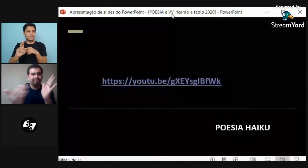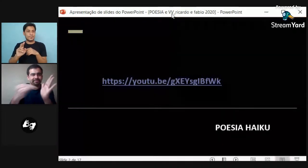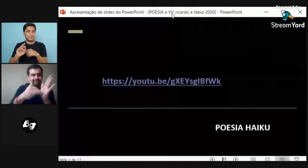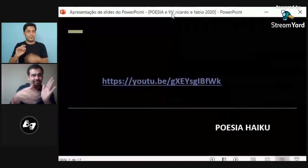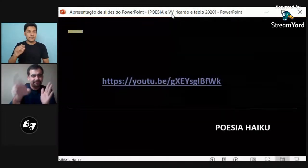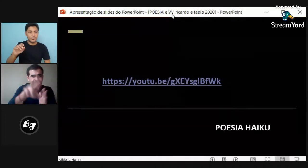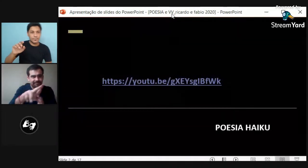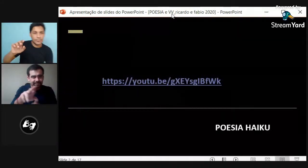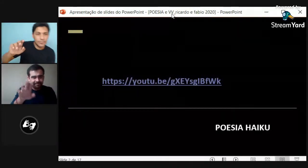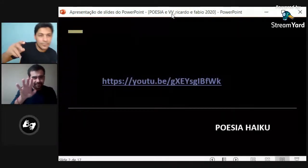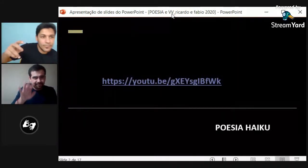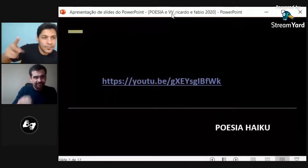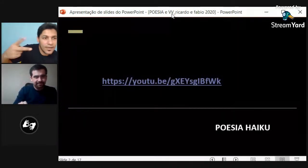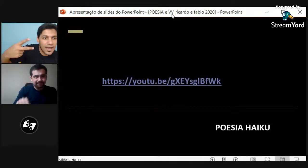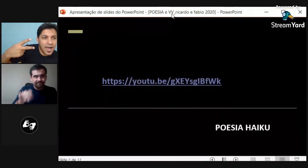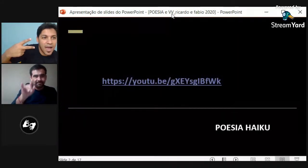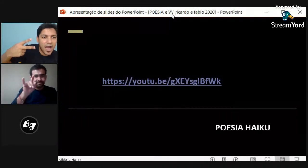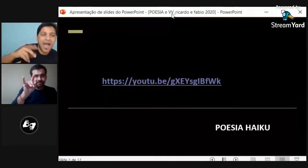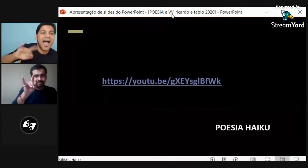A ver, de nuevo, ¿puedes repetir, por favor, el nombre?